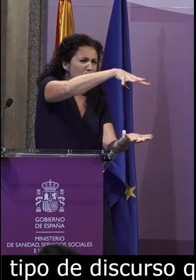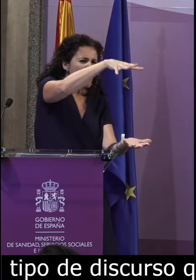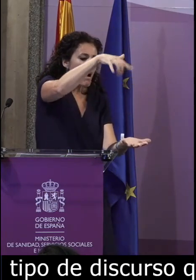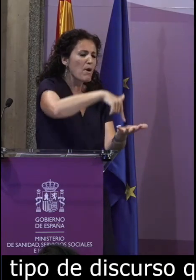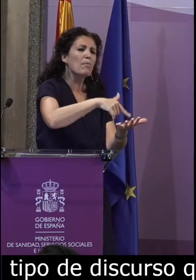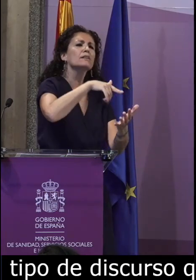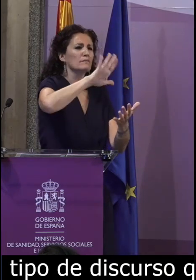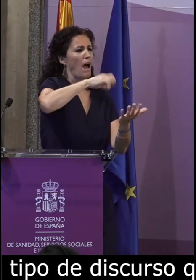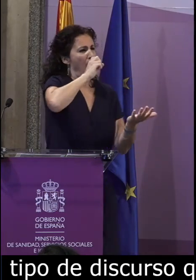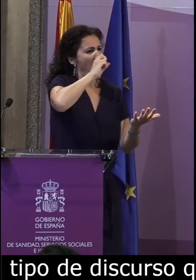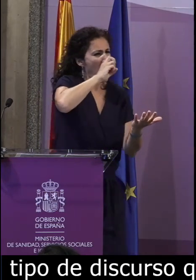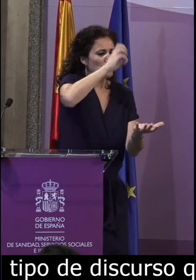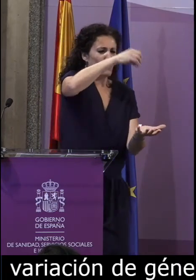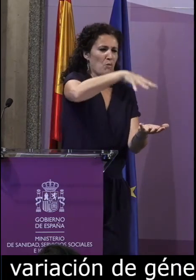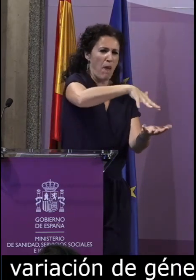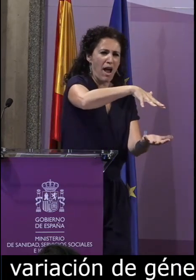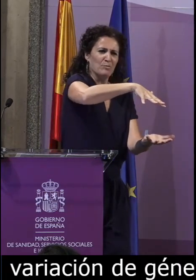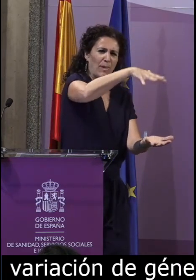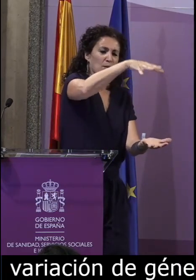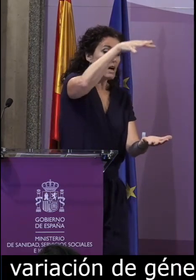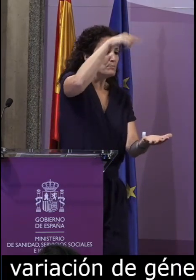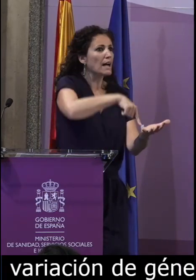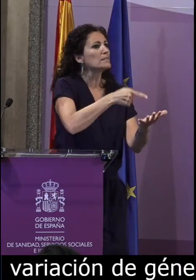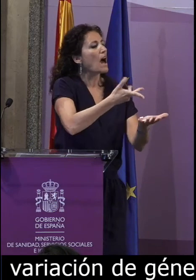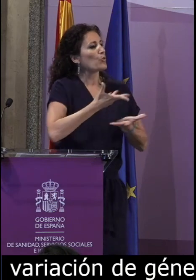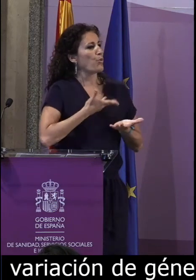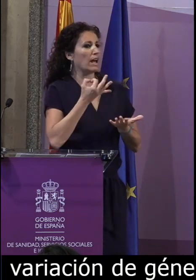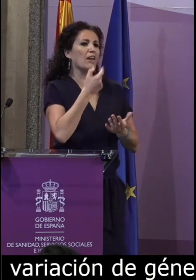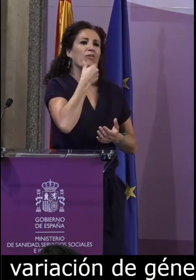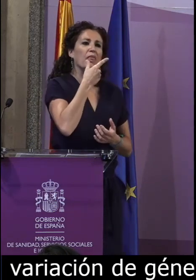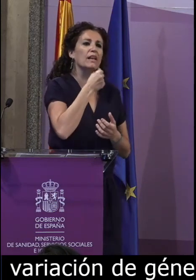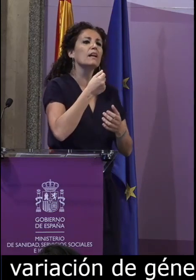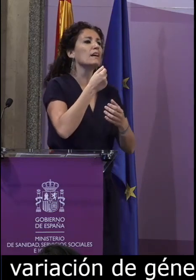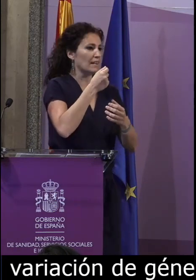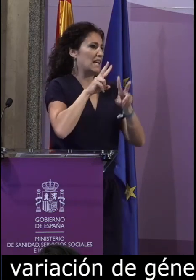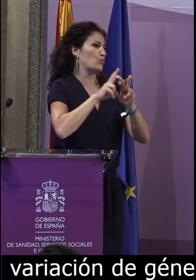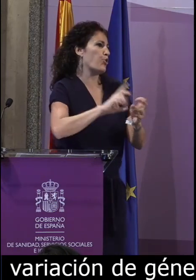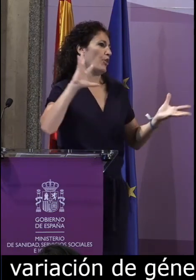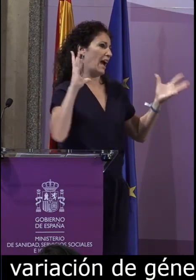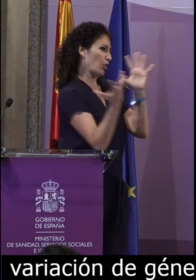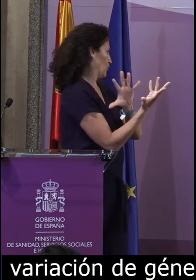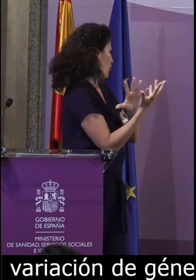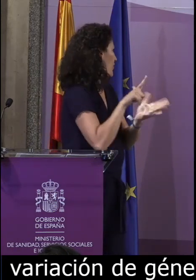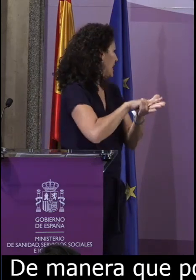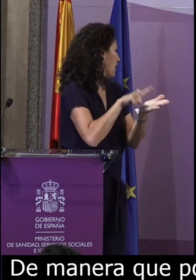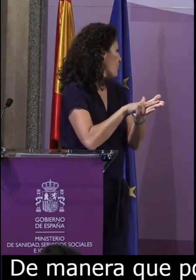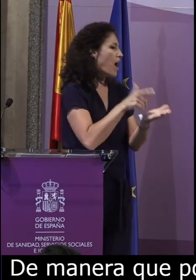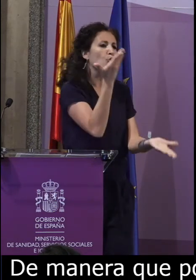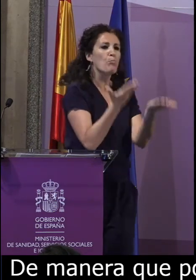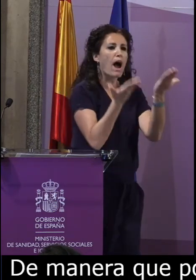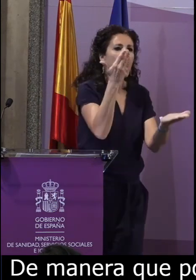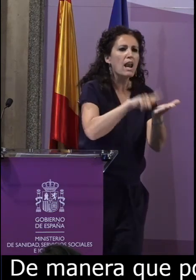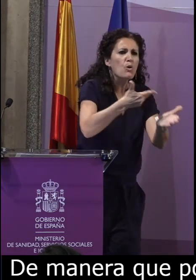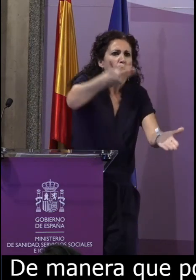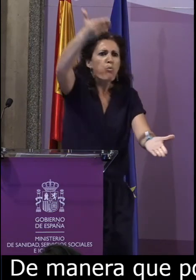de manera que podamos ir nutriendo con el paso de los años de material de este corpus y nos pueda ayudar